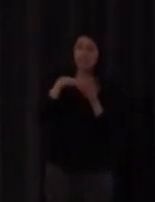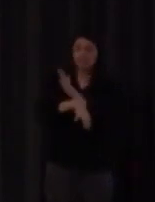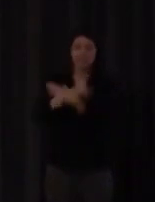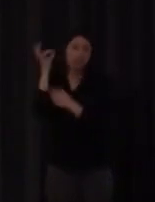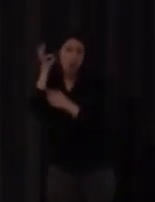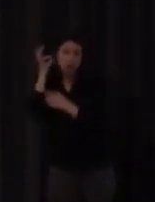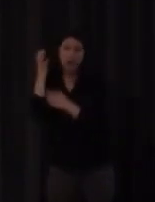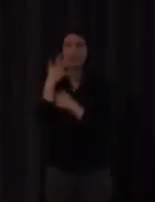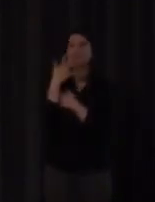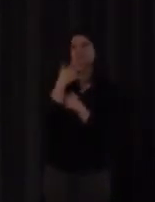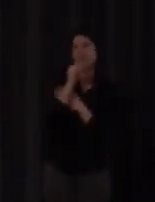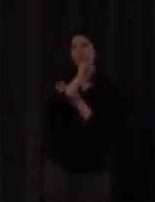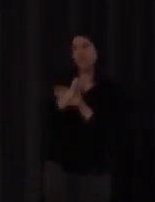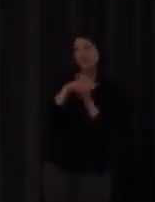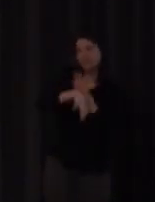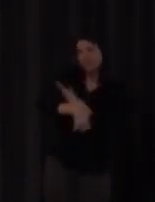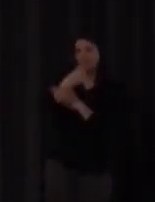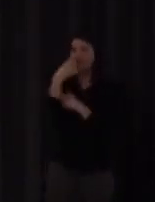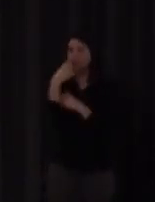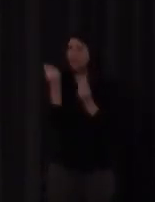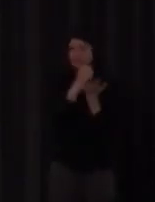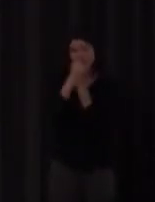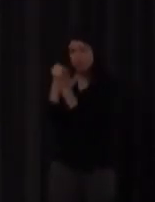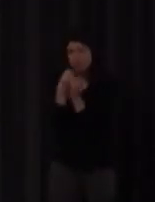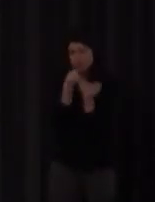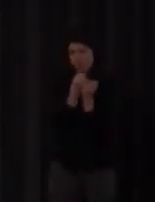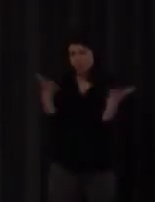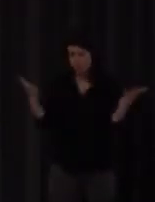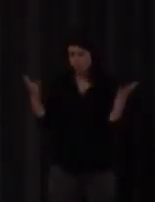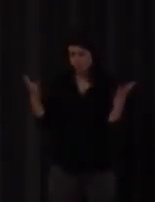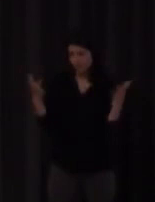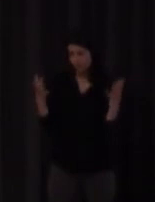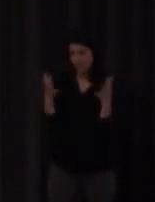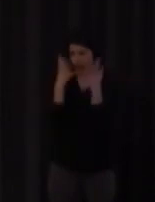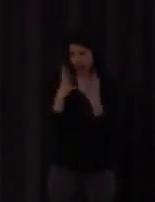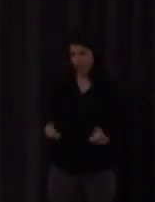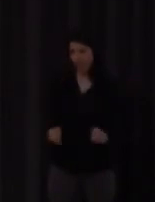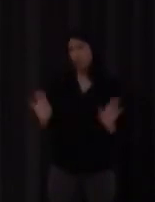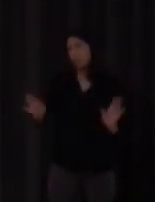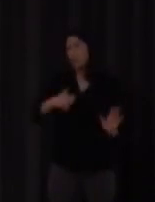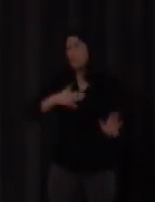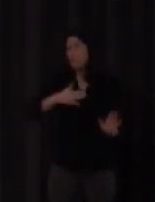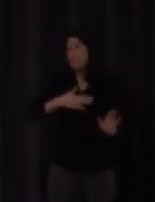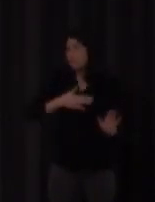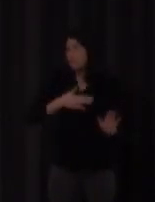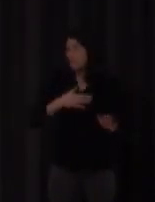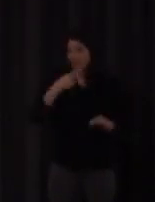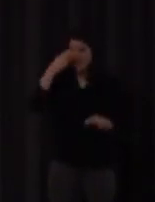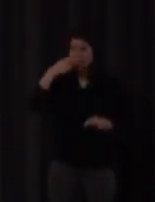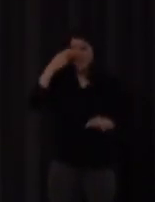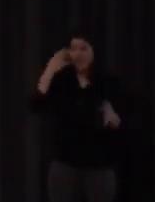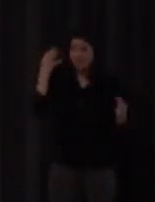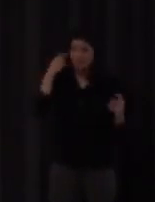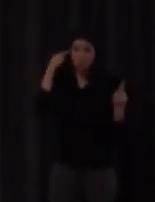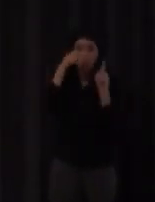esto es la Z de la nariz bueno son muchos símbolos hay que de hecho como mi interés es que el